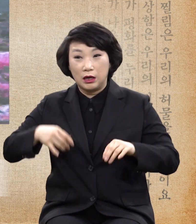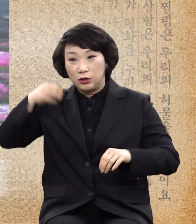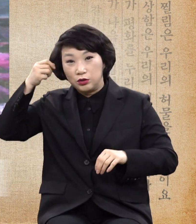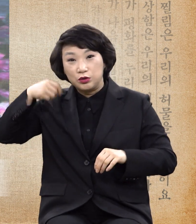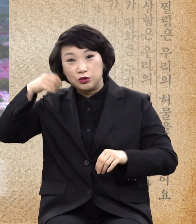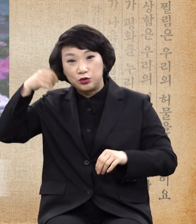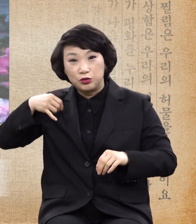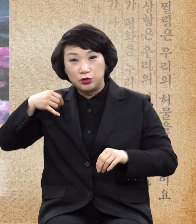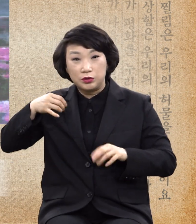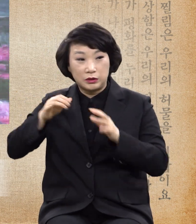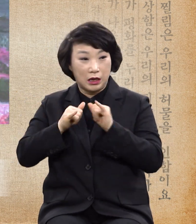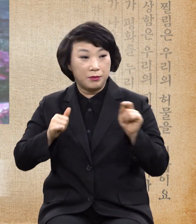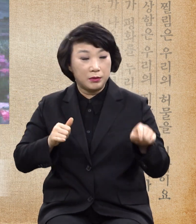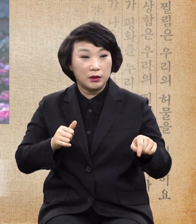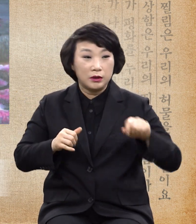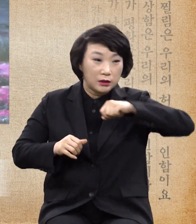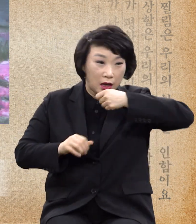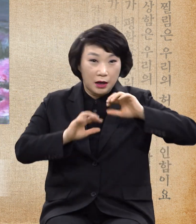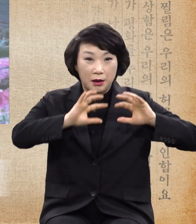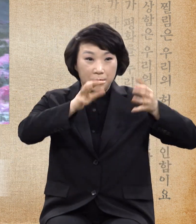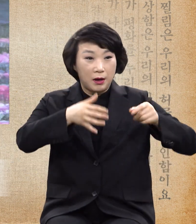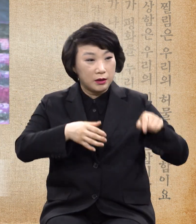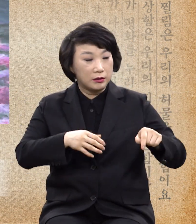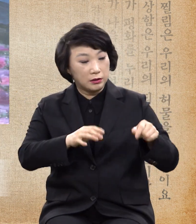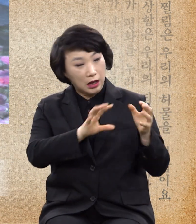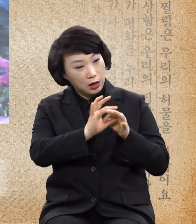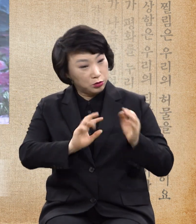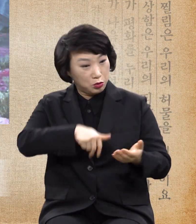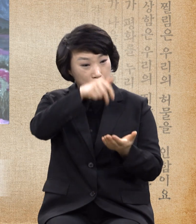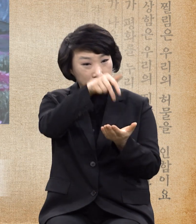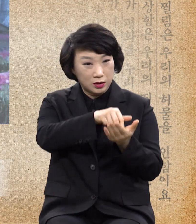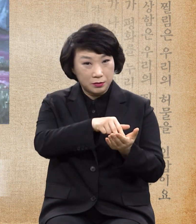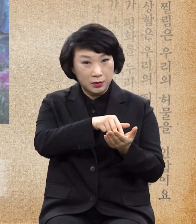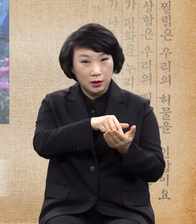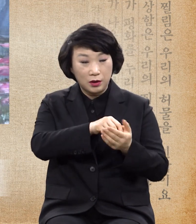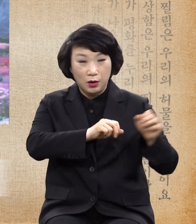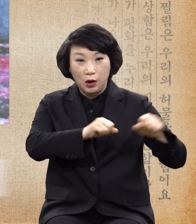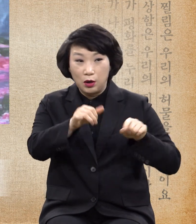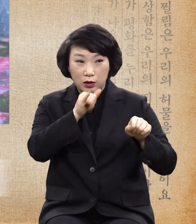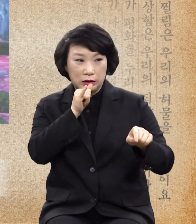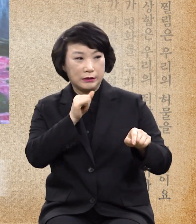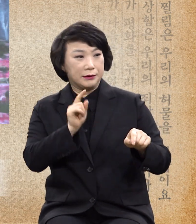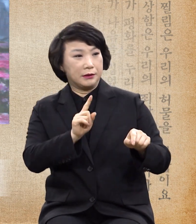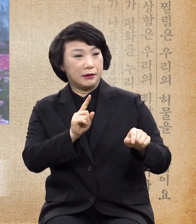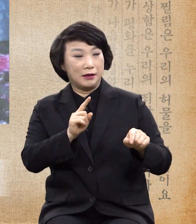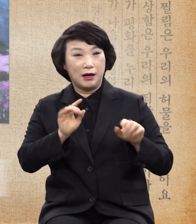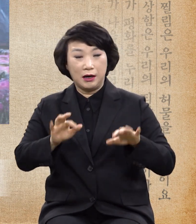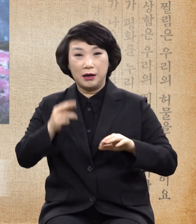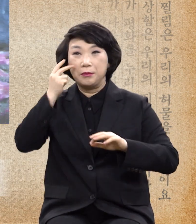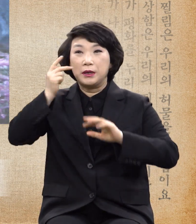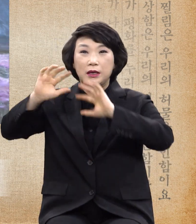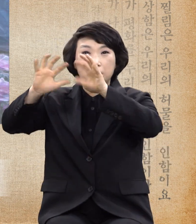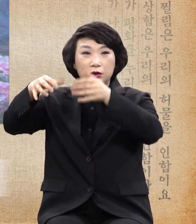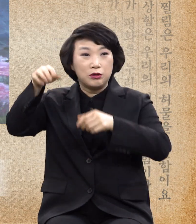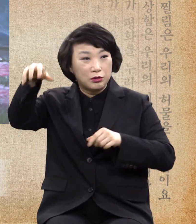중국인데 대만이 자꾸 독립하려고 들고 미국의 가신으로서 섭니다